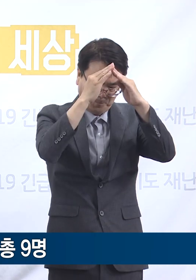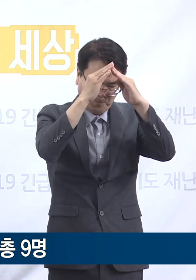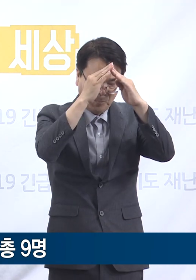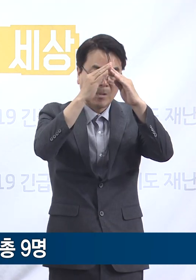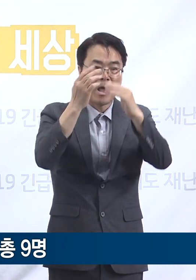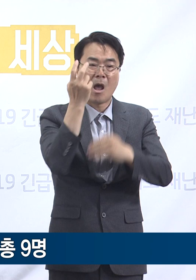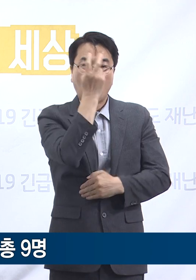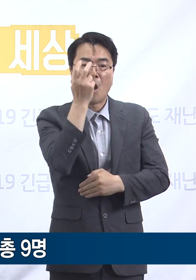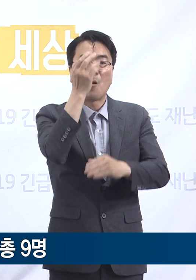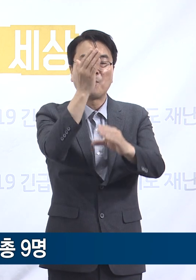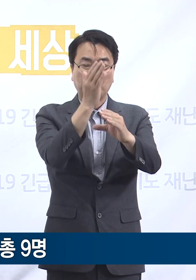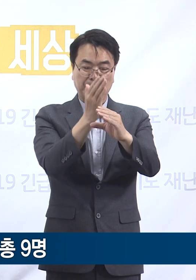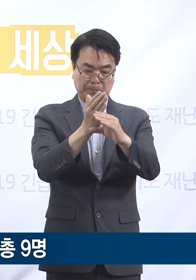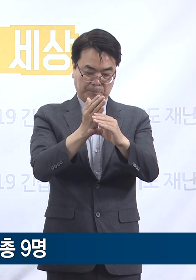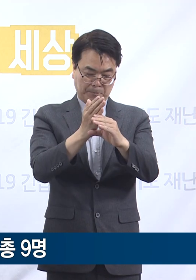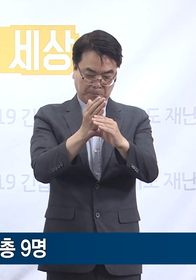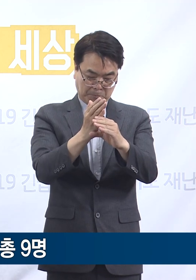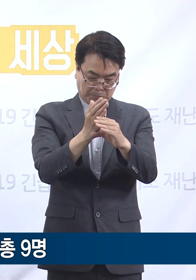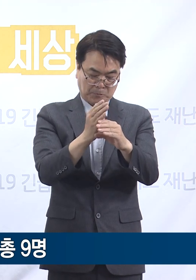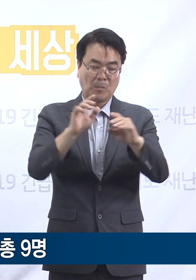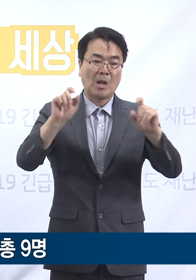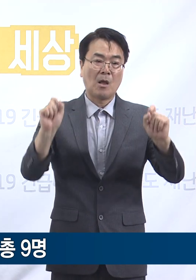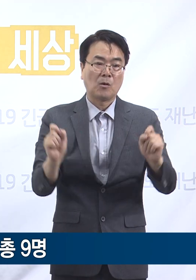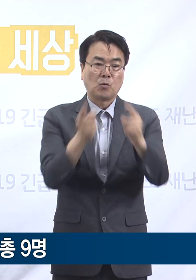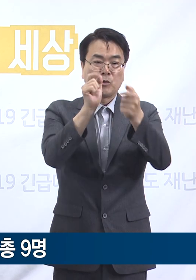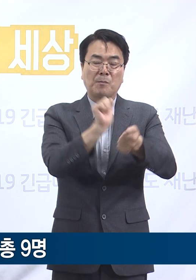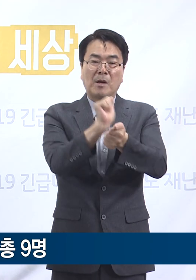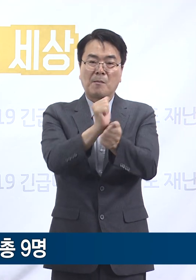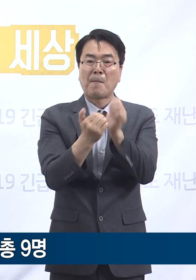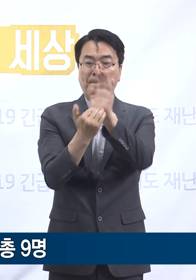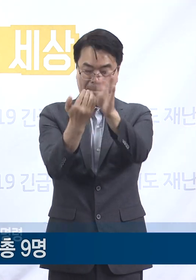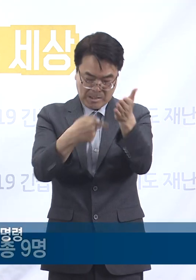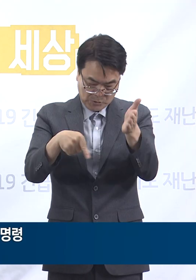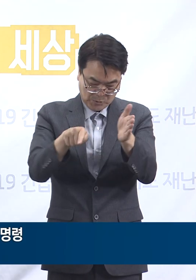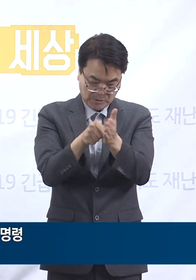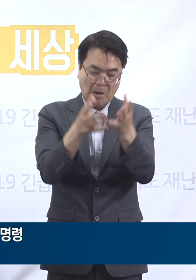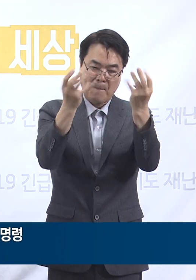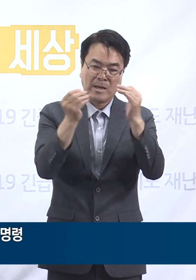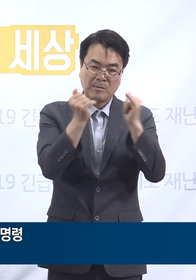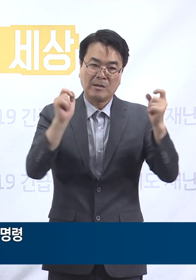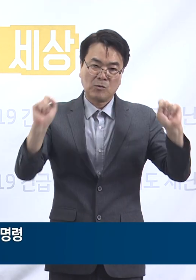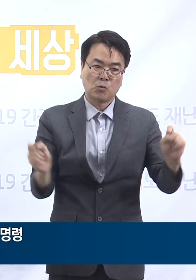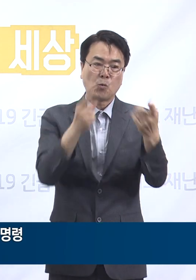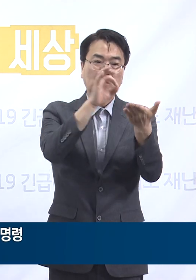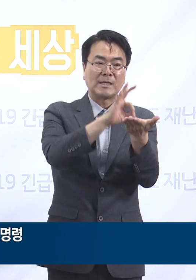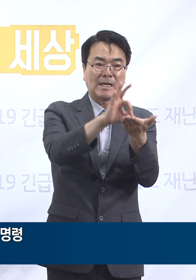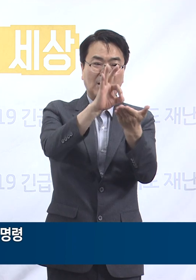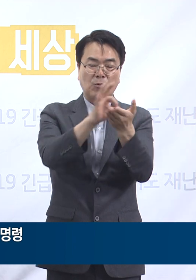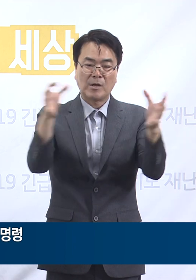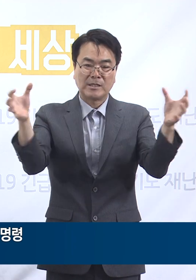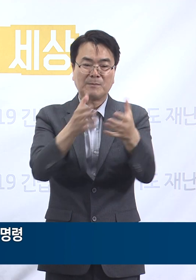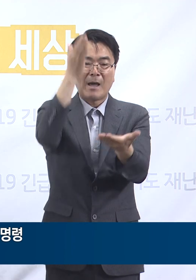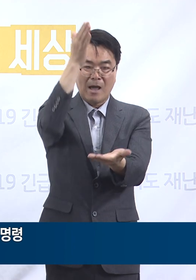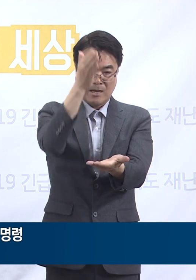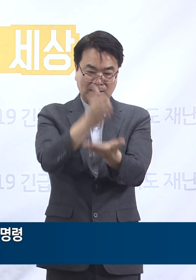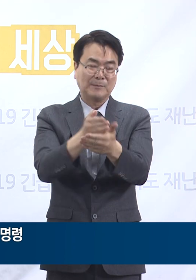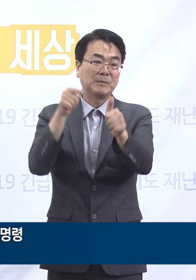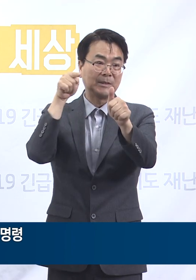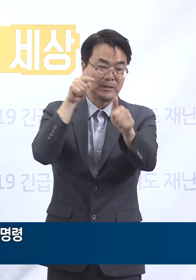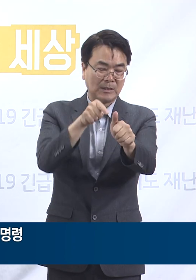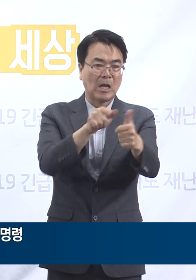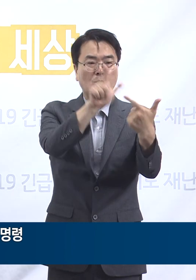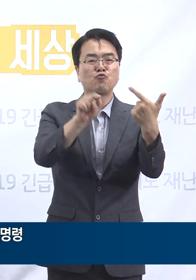집단 감염 확산 차단을 위하여 유흥주점 등 다중이용시설에 대한 집합금지 조치를 6월